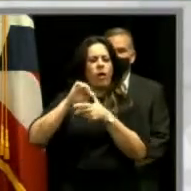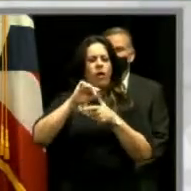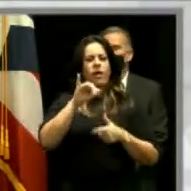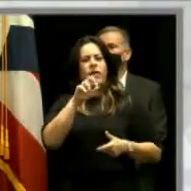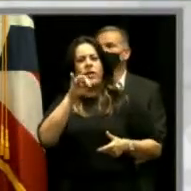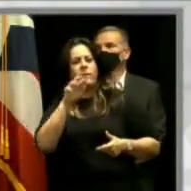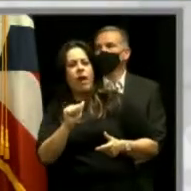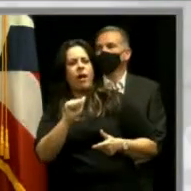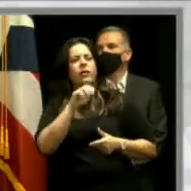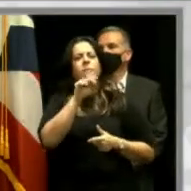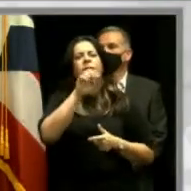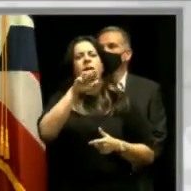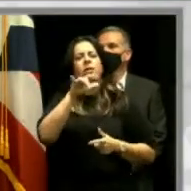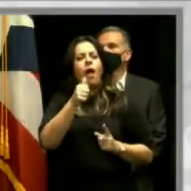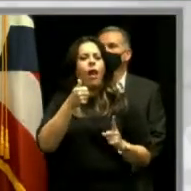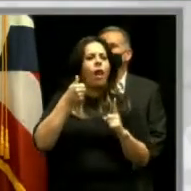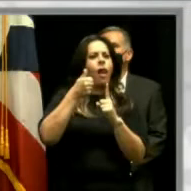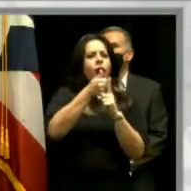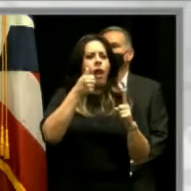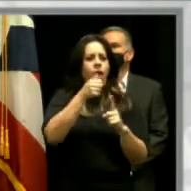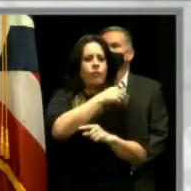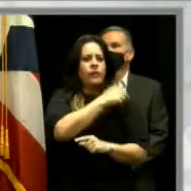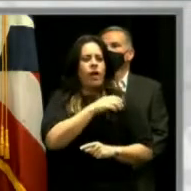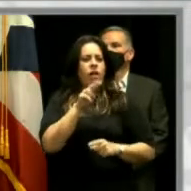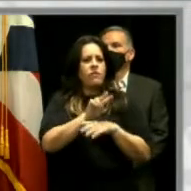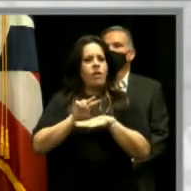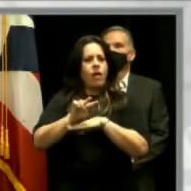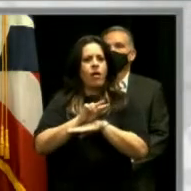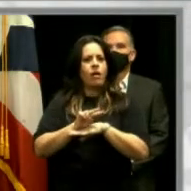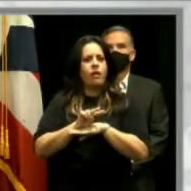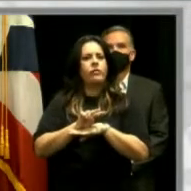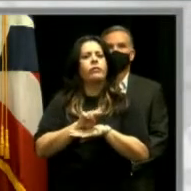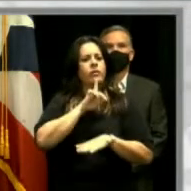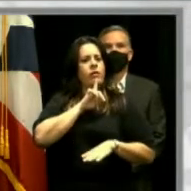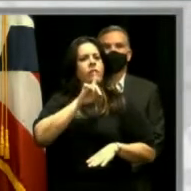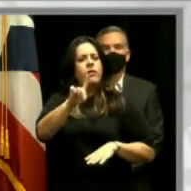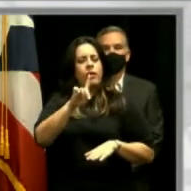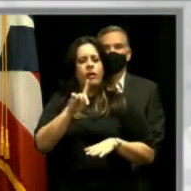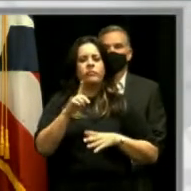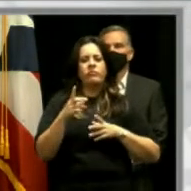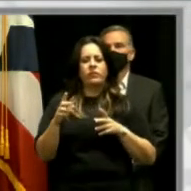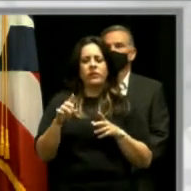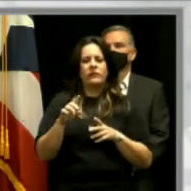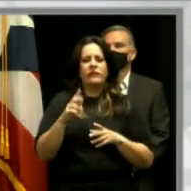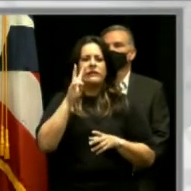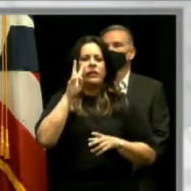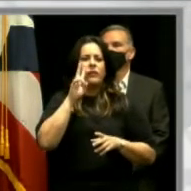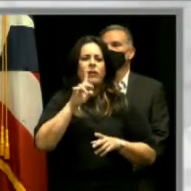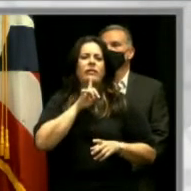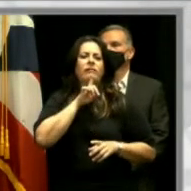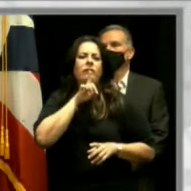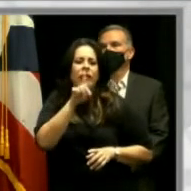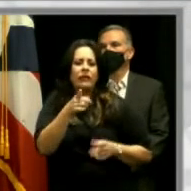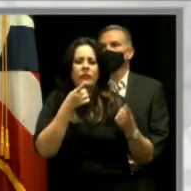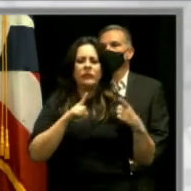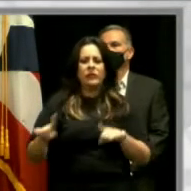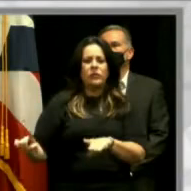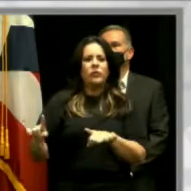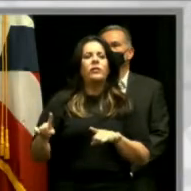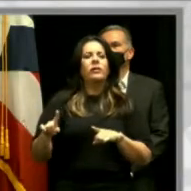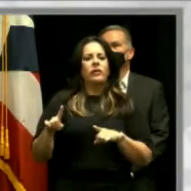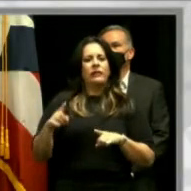María impactaron el hospital de Vieques, ciertamente se recrudeció la realidad de muchos viequenses, tenían que salir